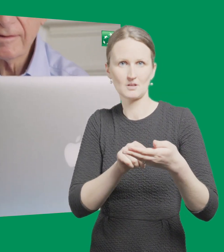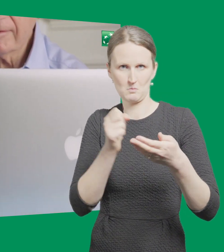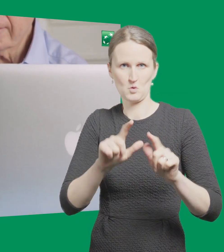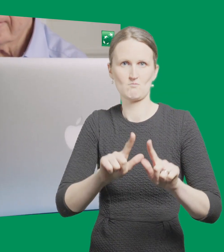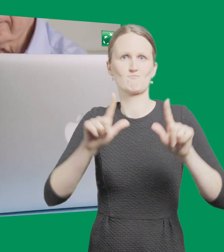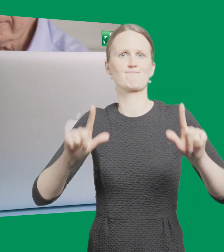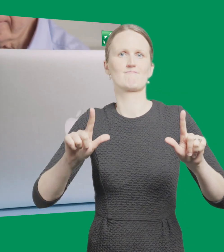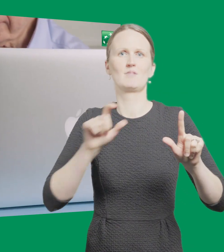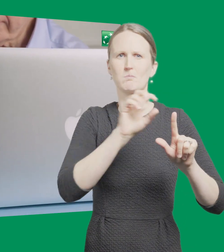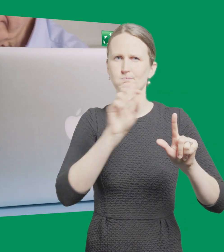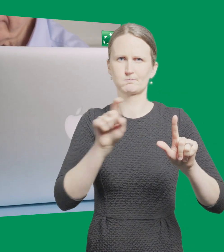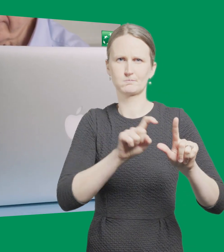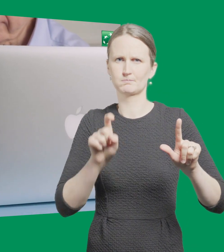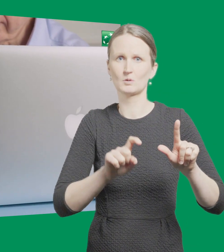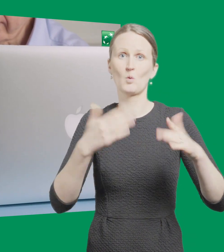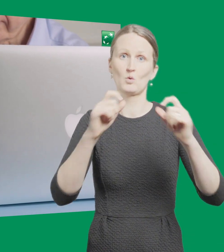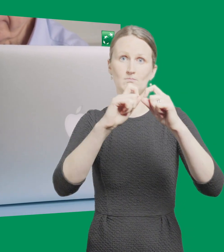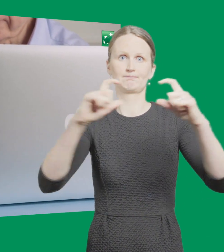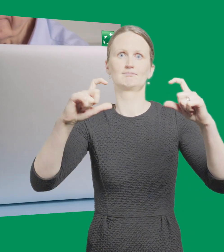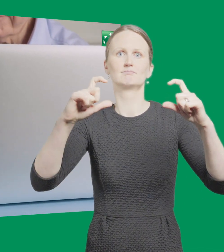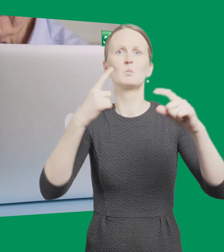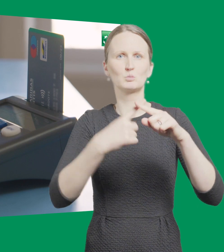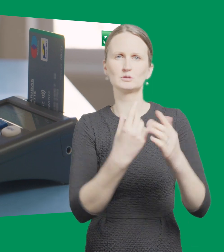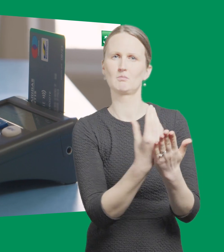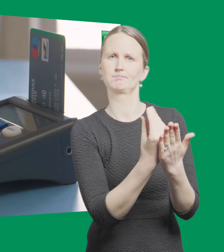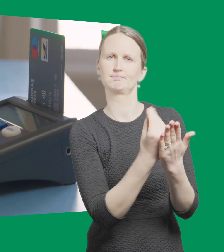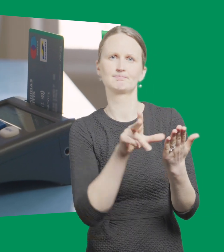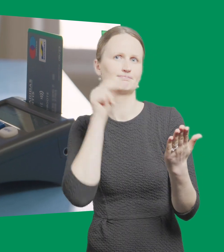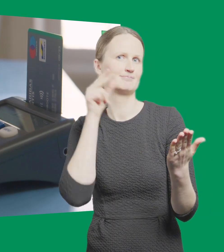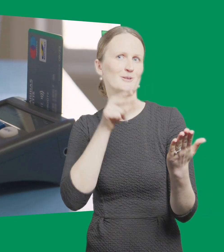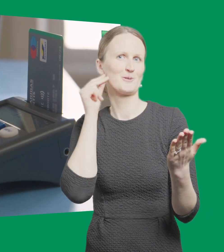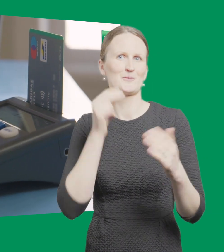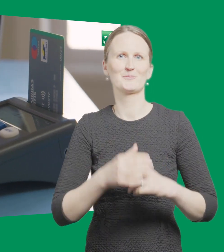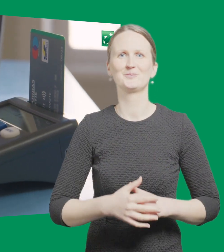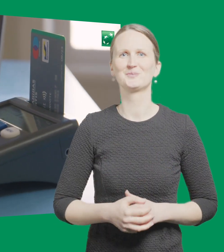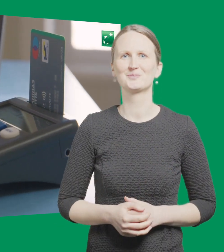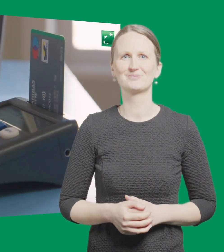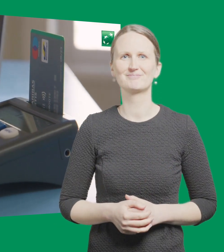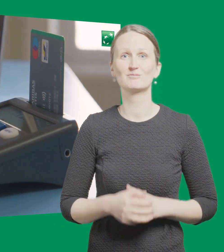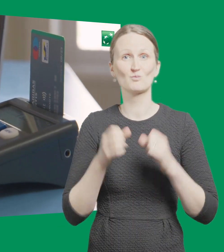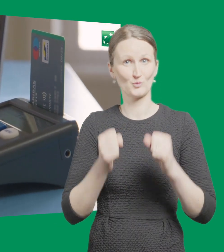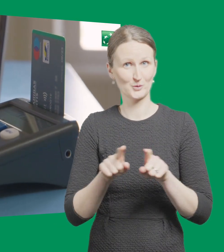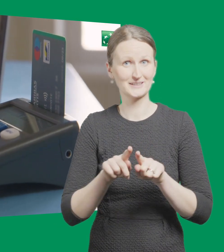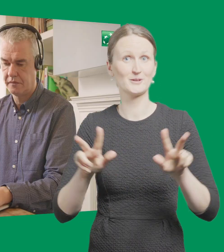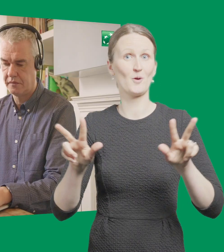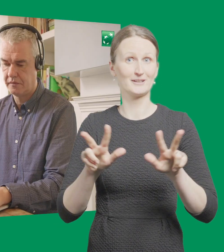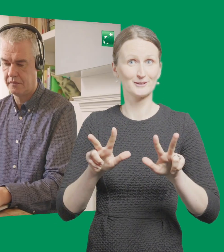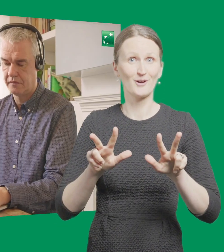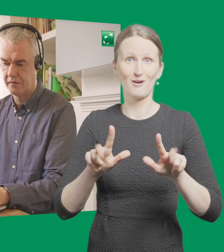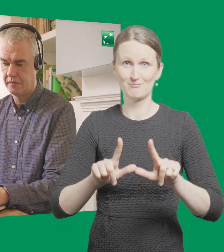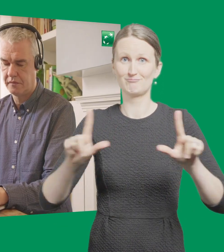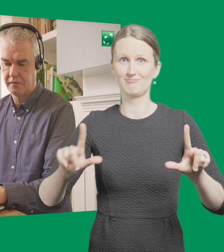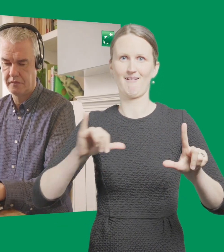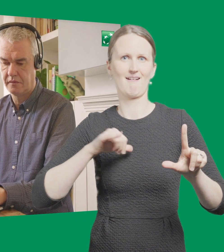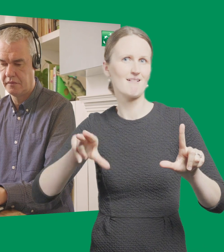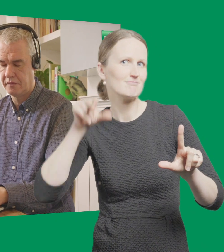et d'une fonction vocale facilitent les opérations bancaires pour les personnes malvoyantes, aveugles ou ayant une motricité réduite. Et grâce au